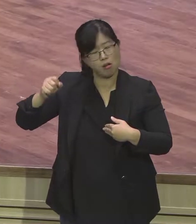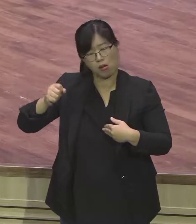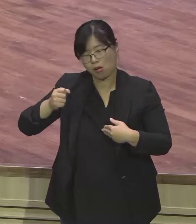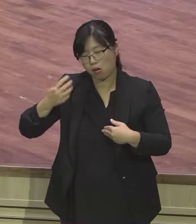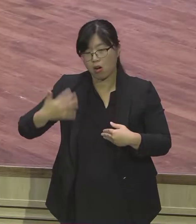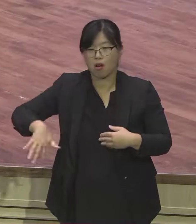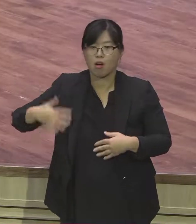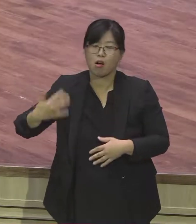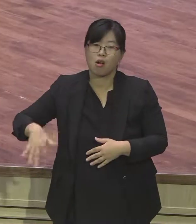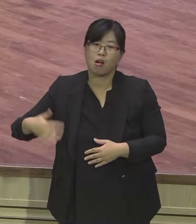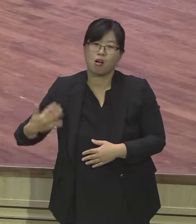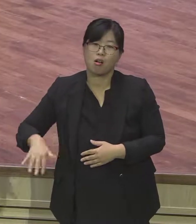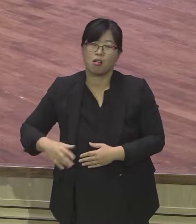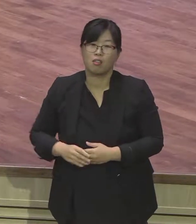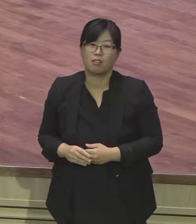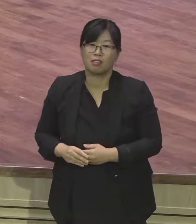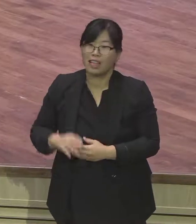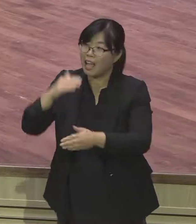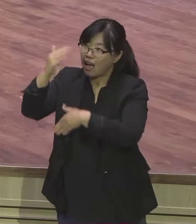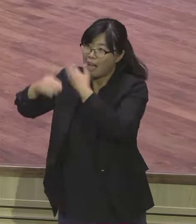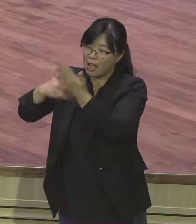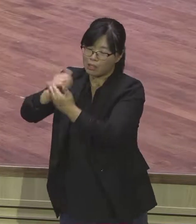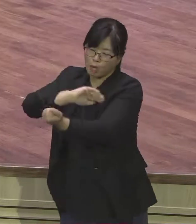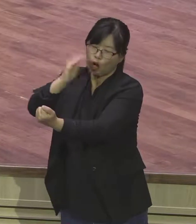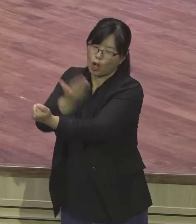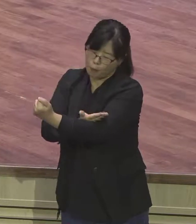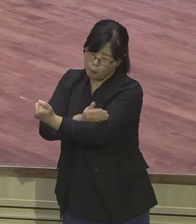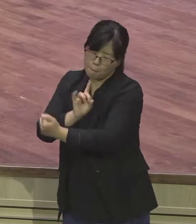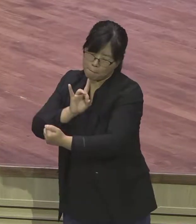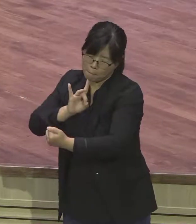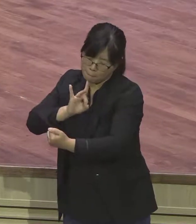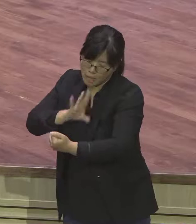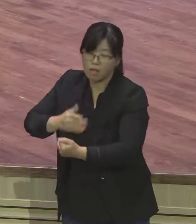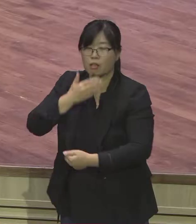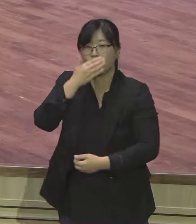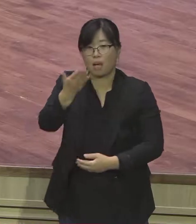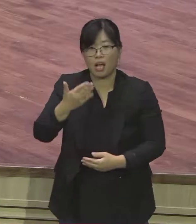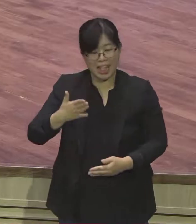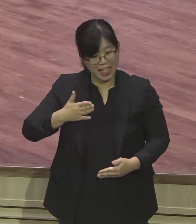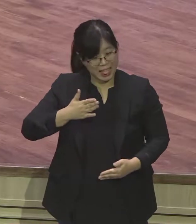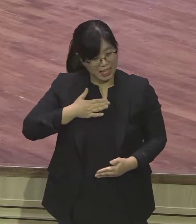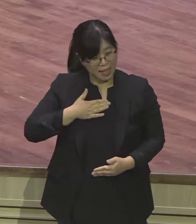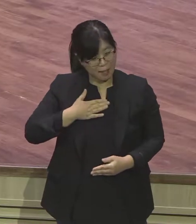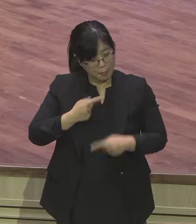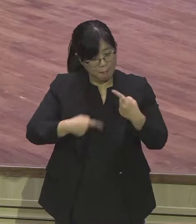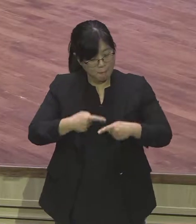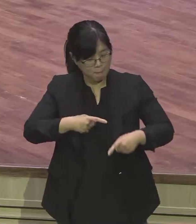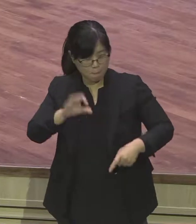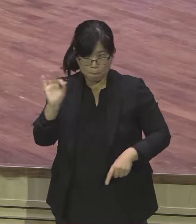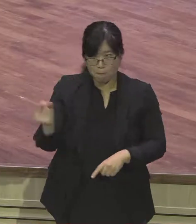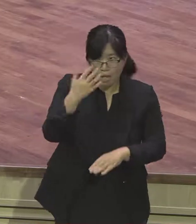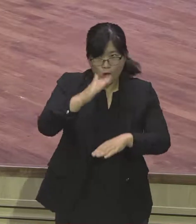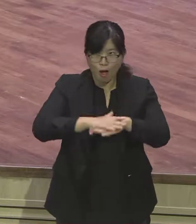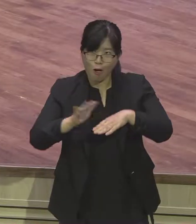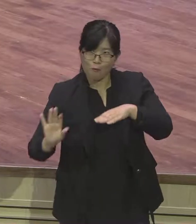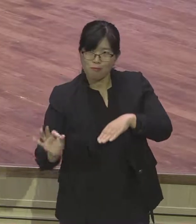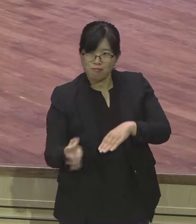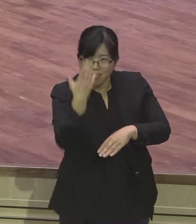하나님의 권능이 아니면 불가능합니다. 내가 말을 잘해서 바울이 말을 보통 잘합니까?